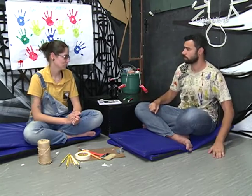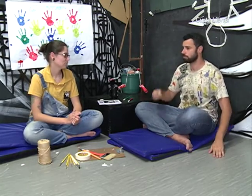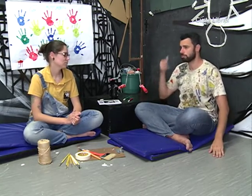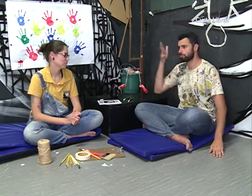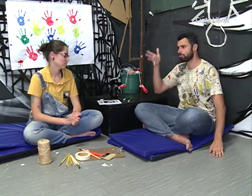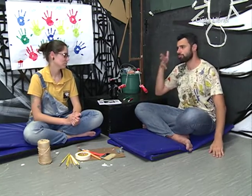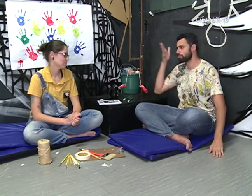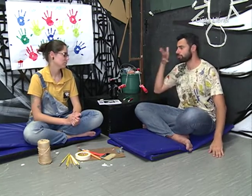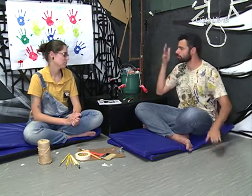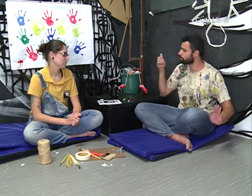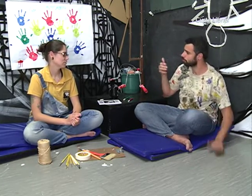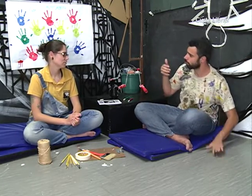Assim que deve ser.